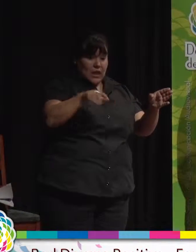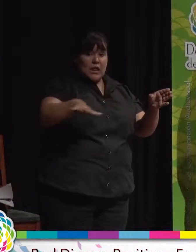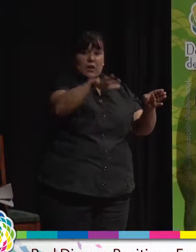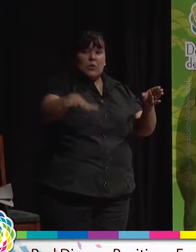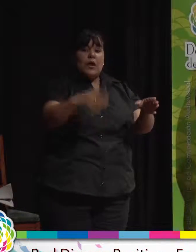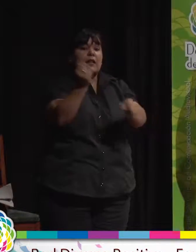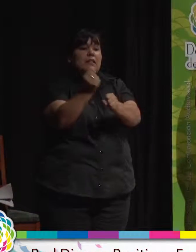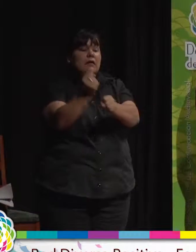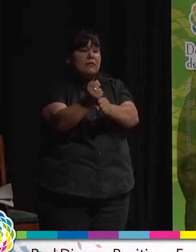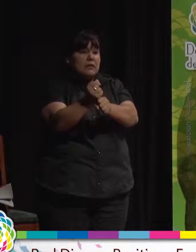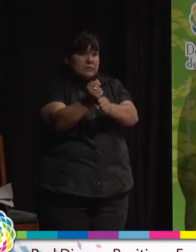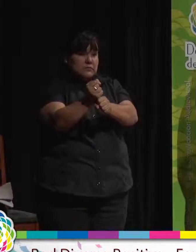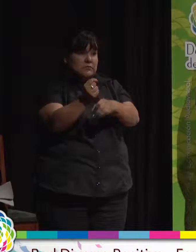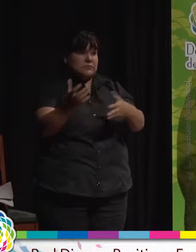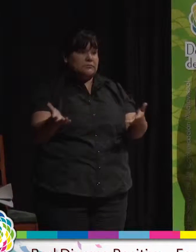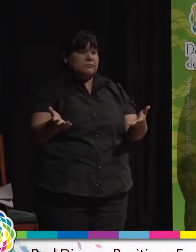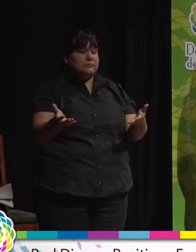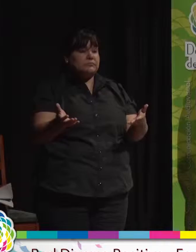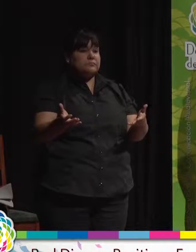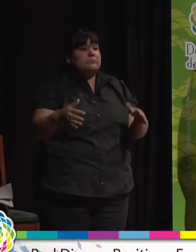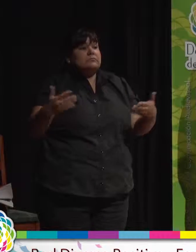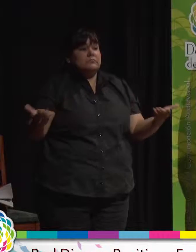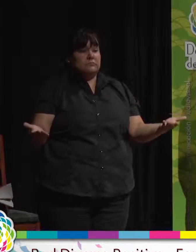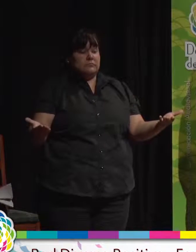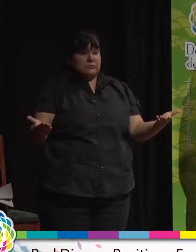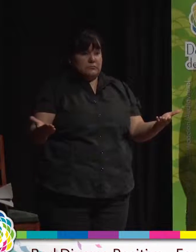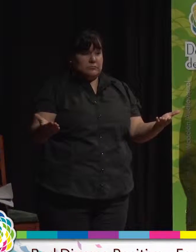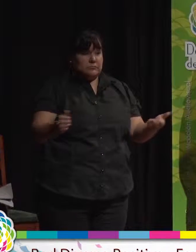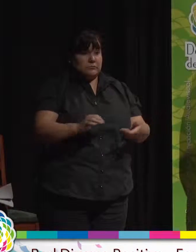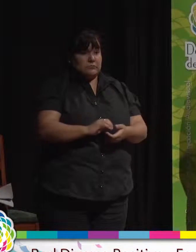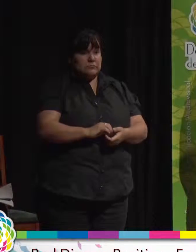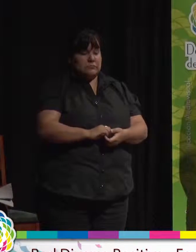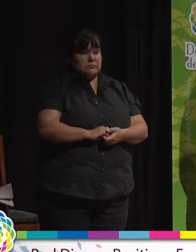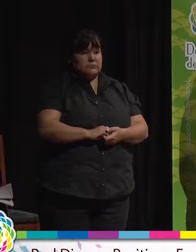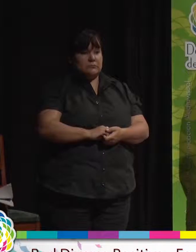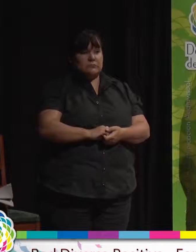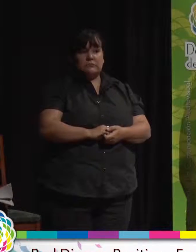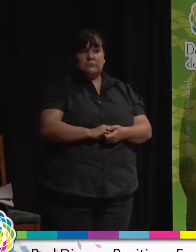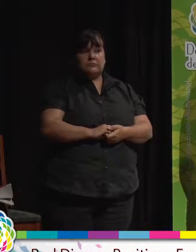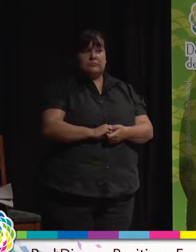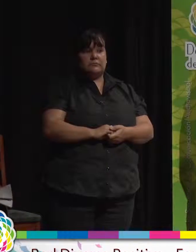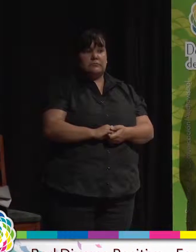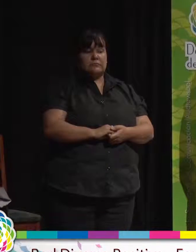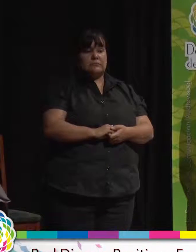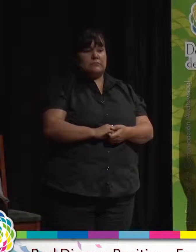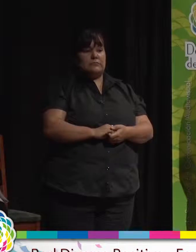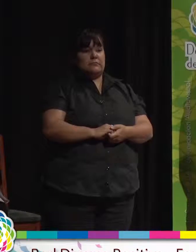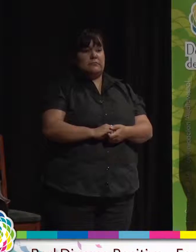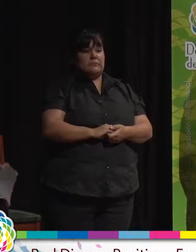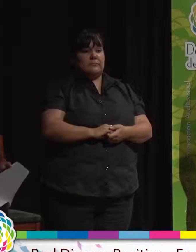bueno, así que, bueno, contamos ahora con